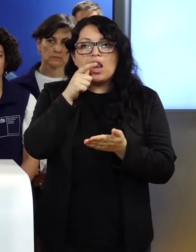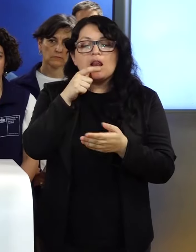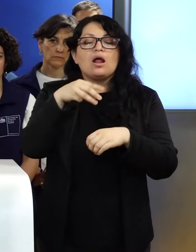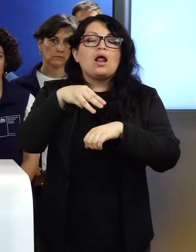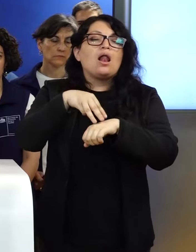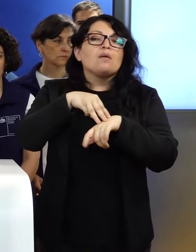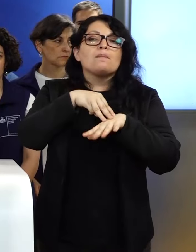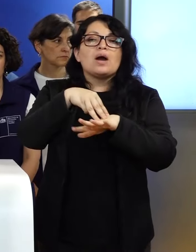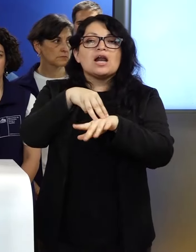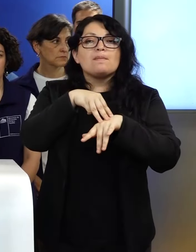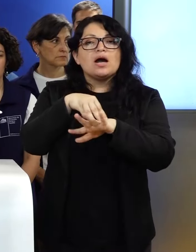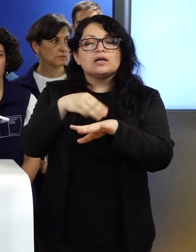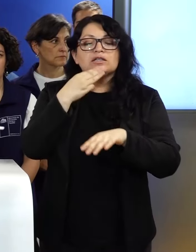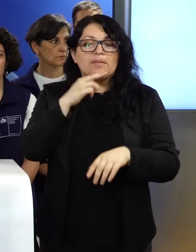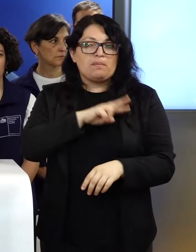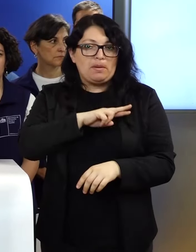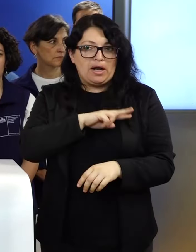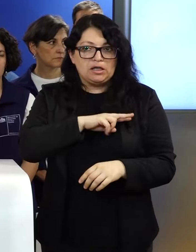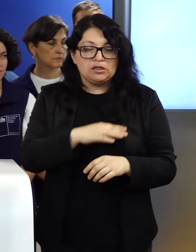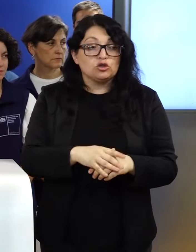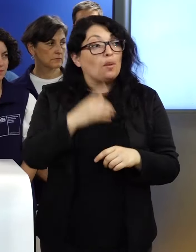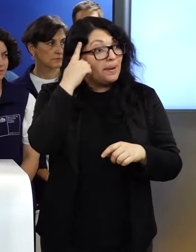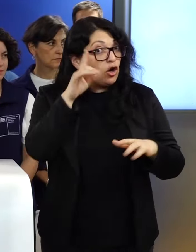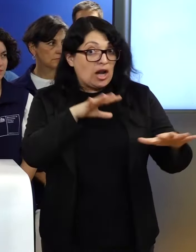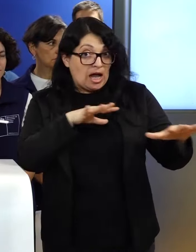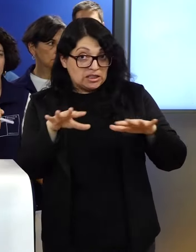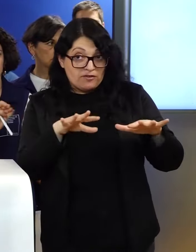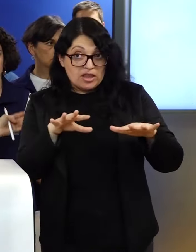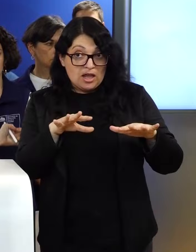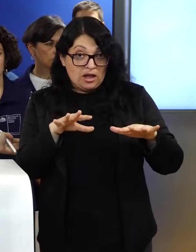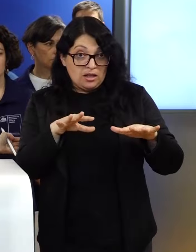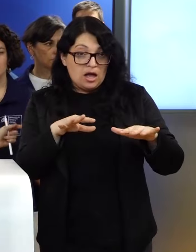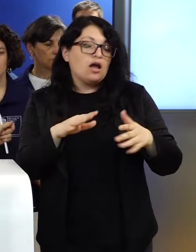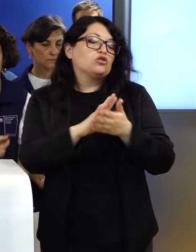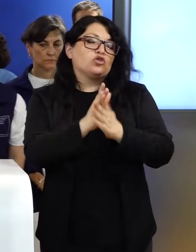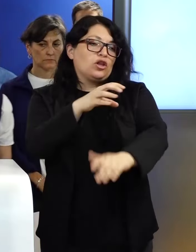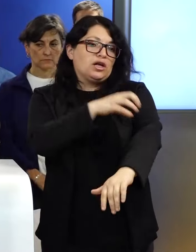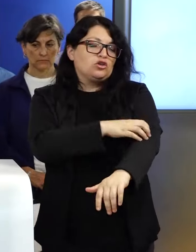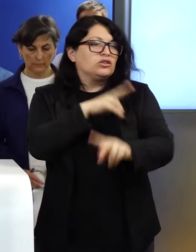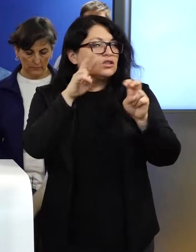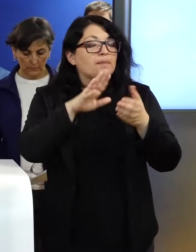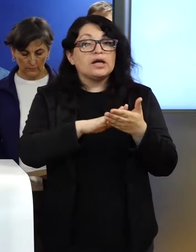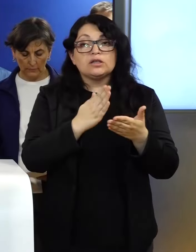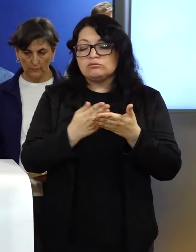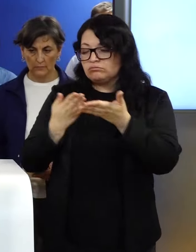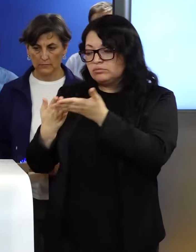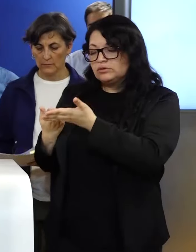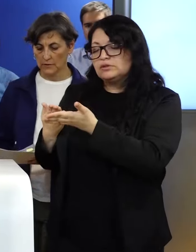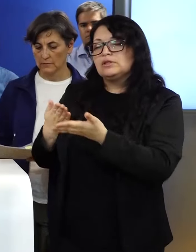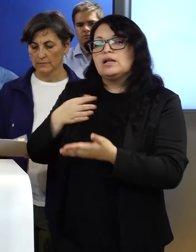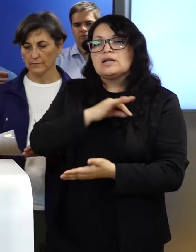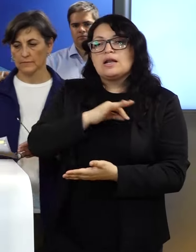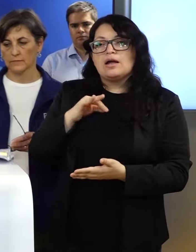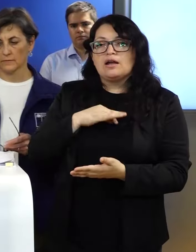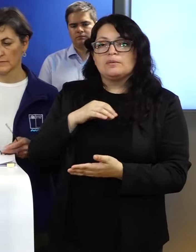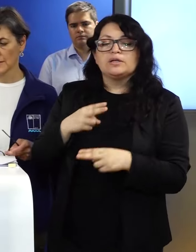y Valparaíso. Los eventos es para toda la región. Y respecto a salud, vamos a darle la palabra a la Ministra Aguilera.